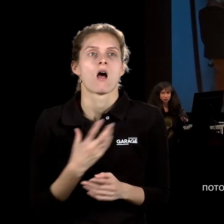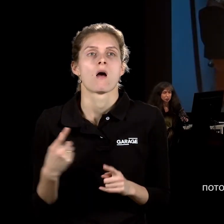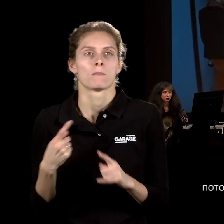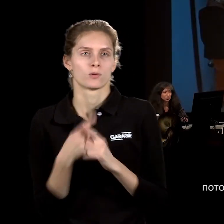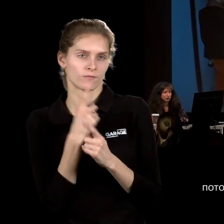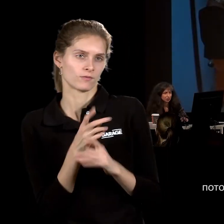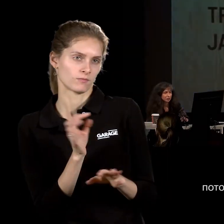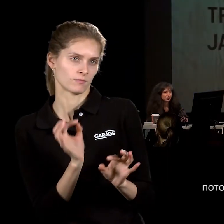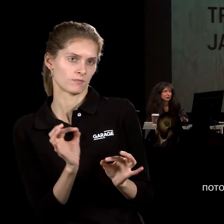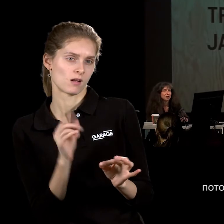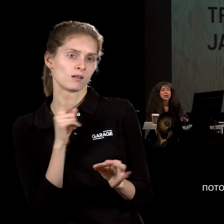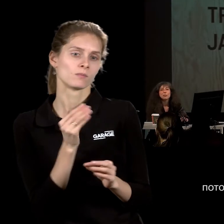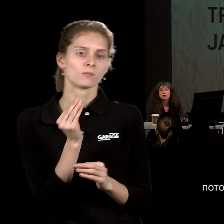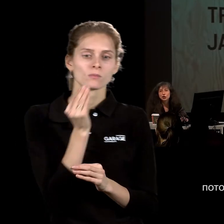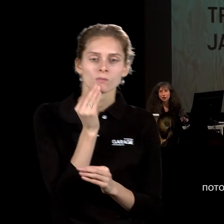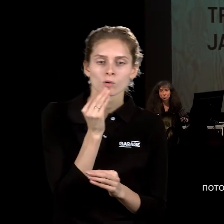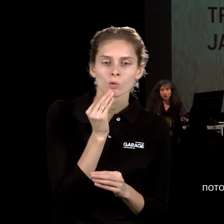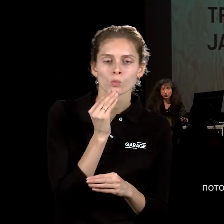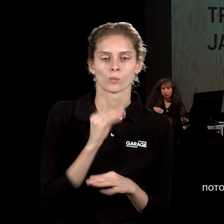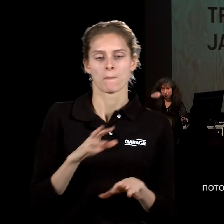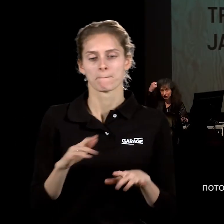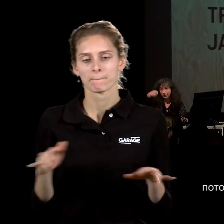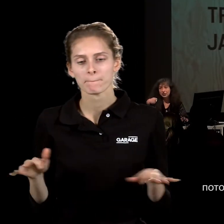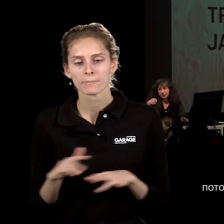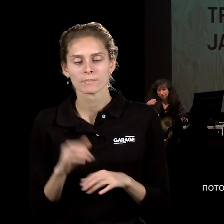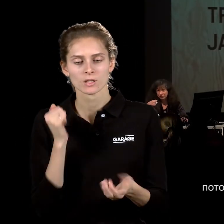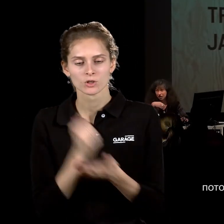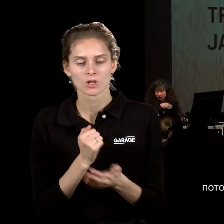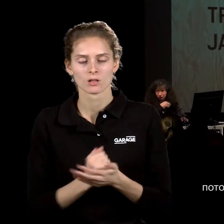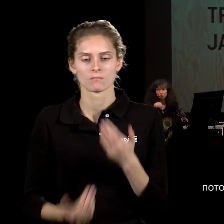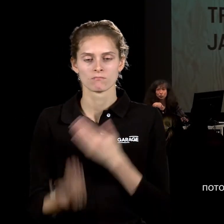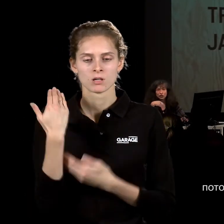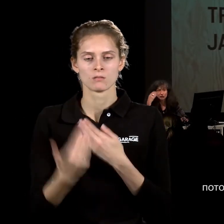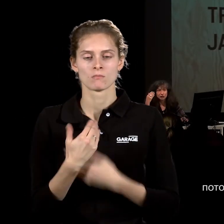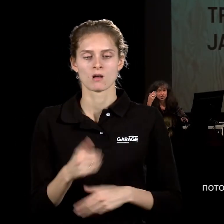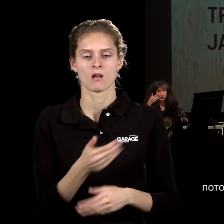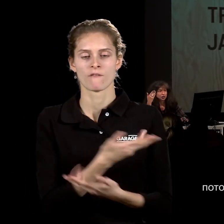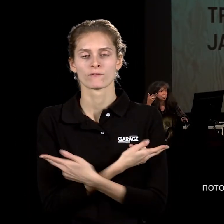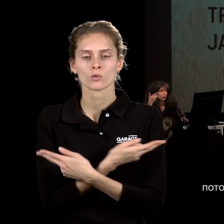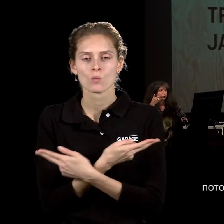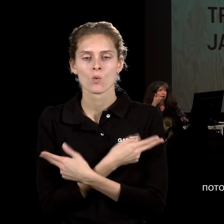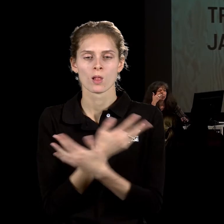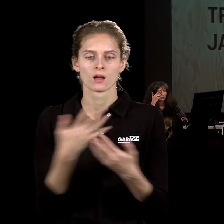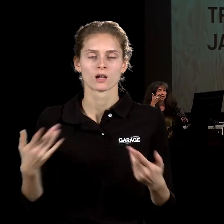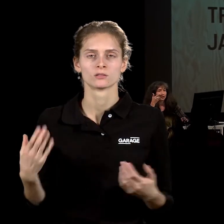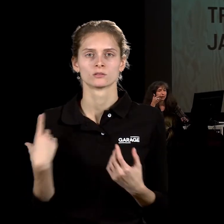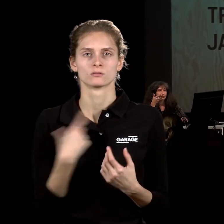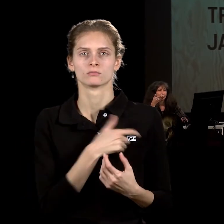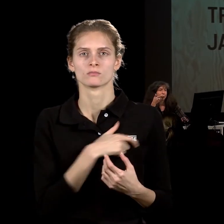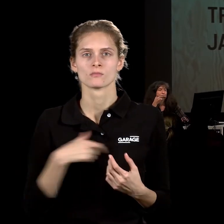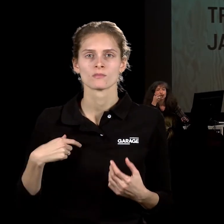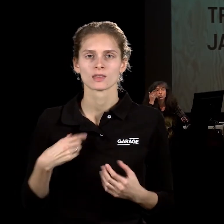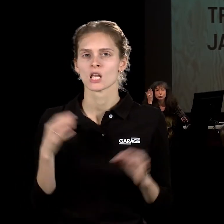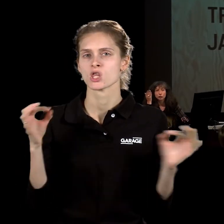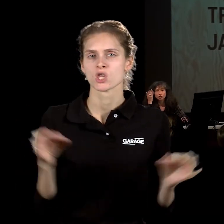происходят эти трапезы, печатают здесь же майки, эти футболки с различными слоганами, там никогда не